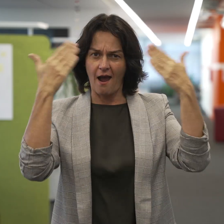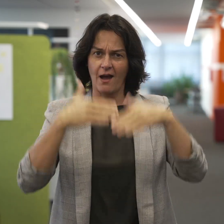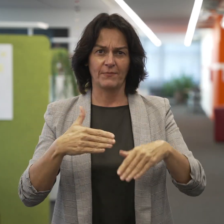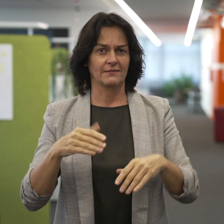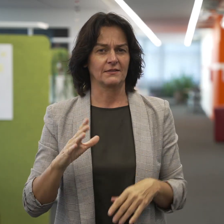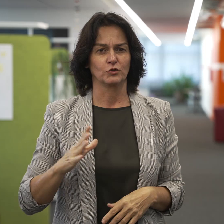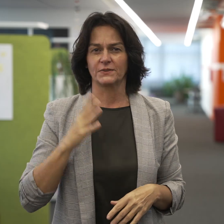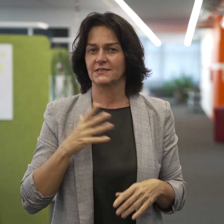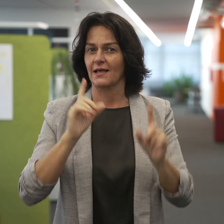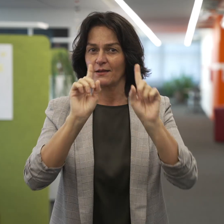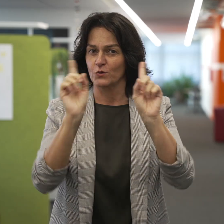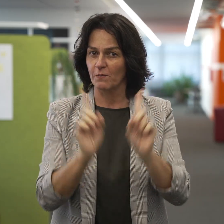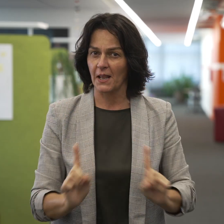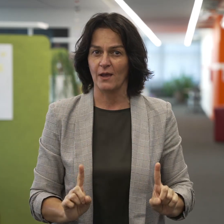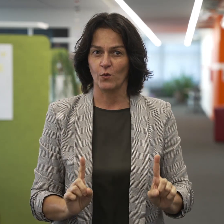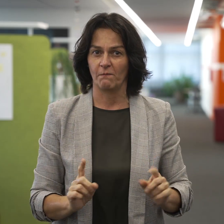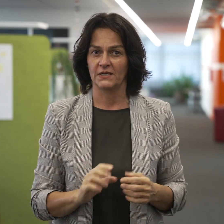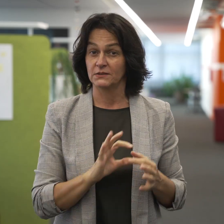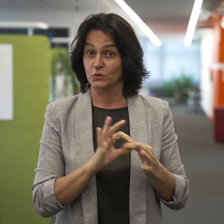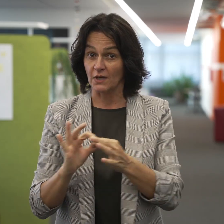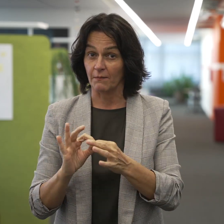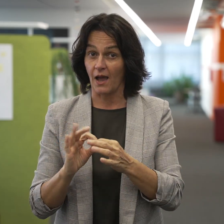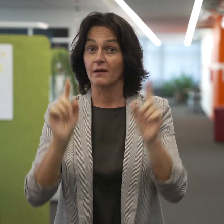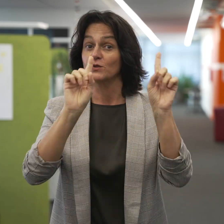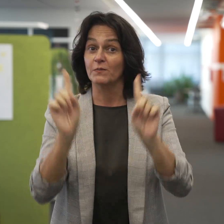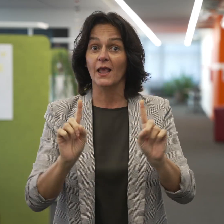unser Jubiläumsmotto widerspiegelt. Ein Zeichen für die Zukunft.